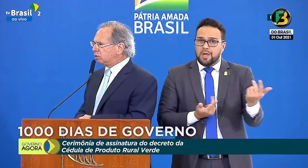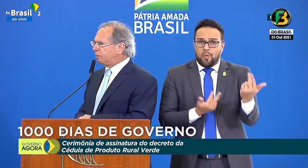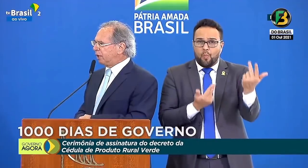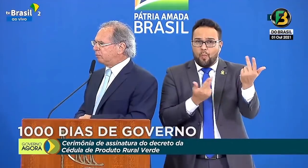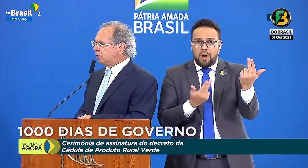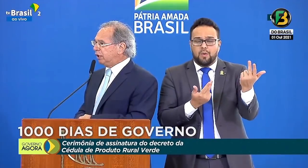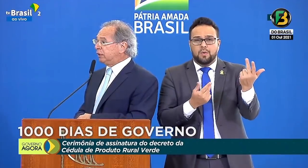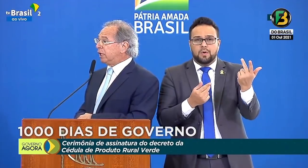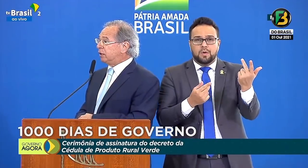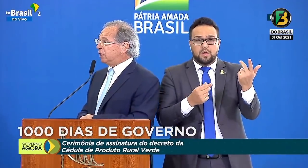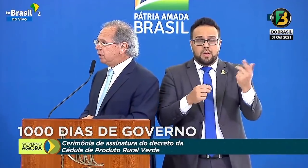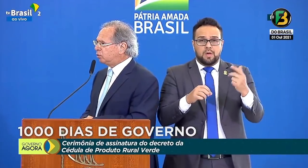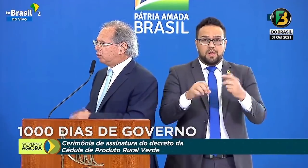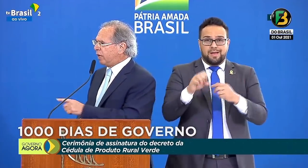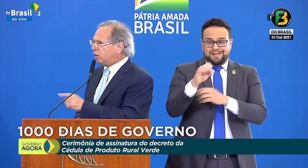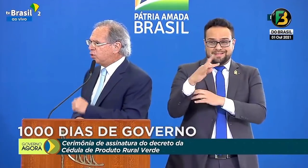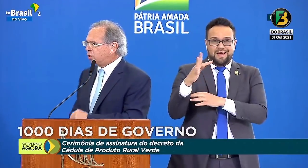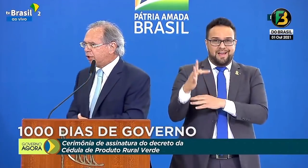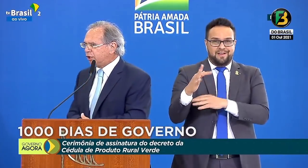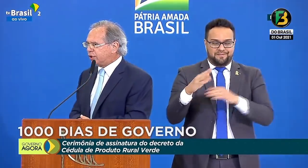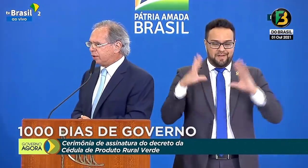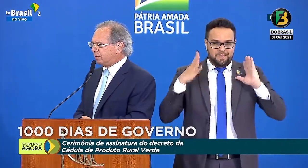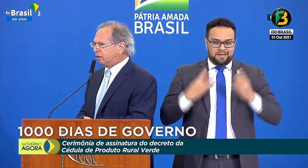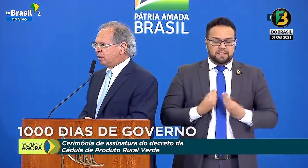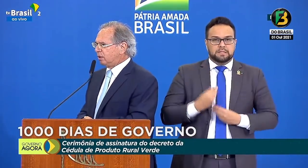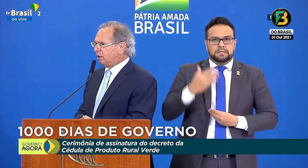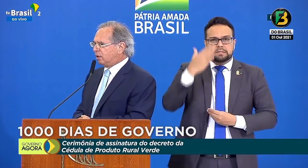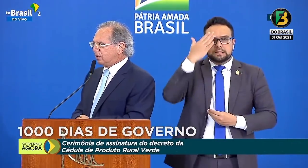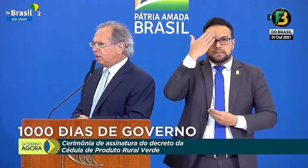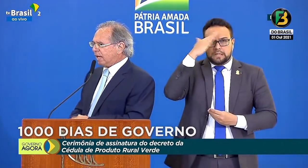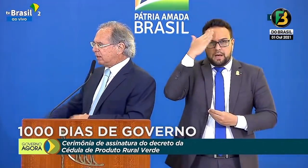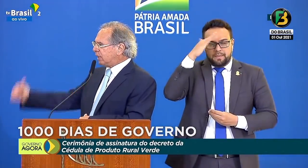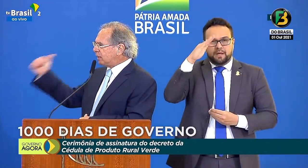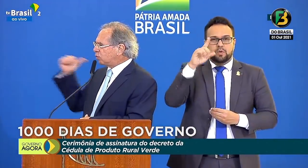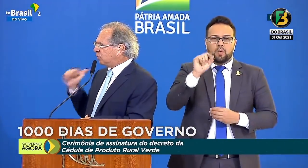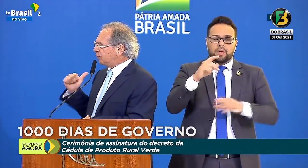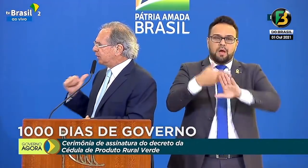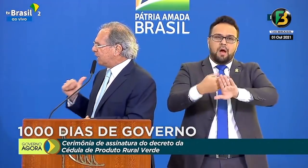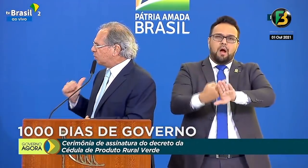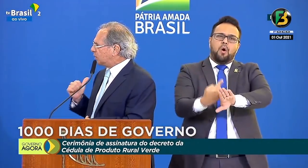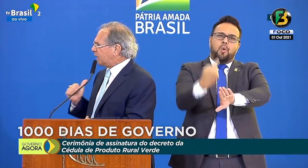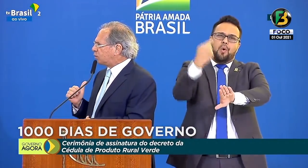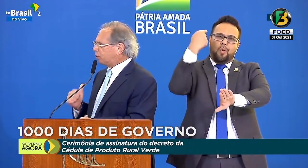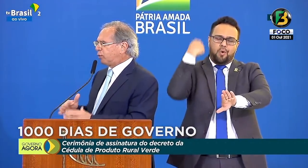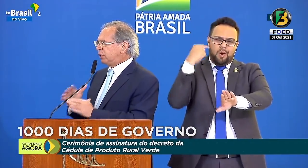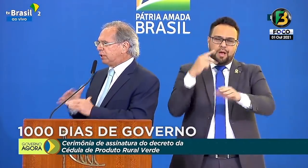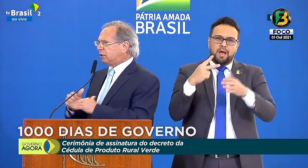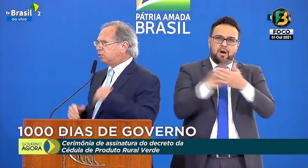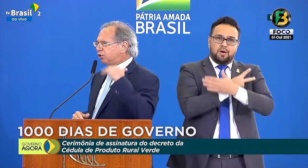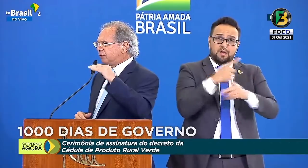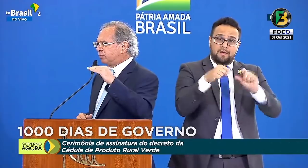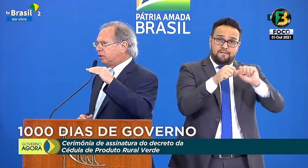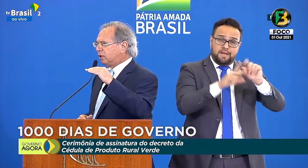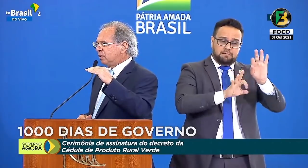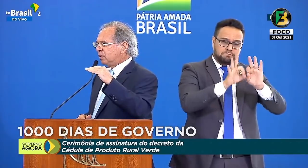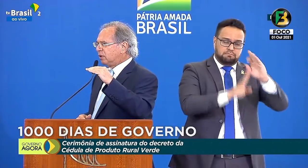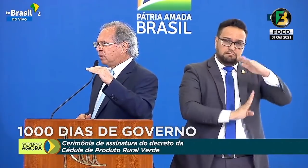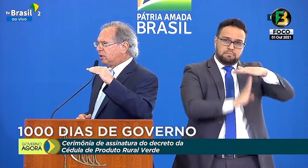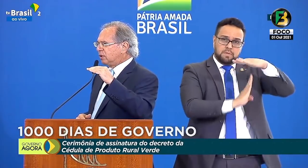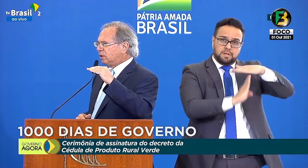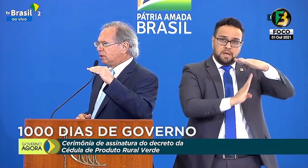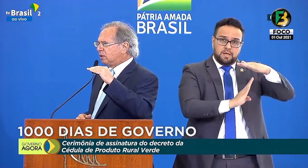os ministros do Supremo, entendendo um erro de origem, lá atrás, quando fizeram o teto para o Poder Executivo,